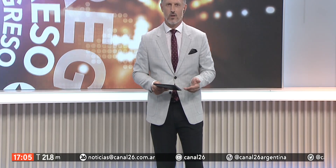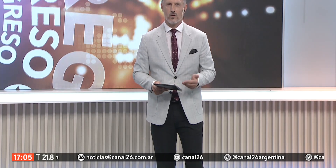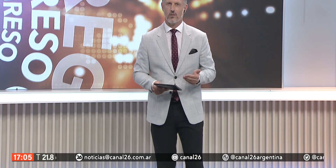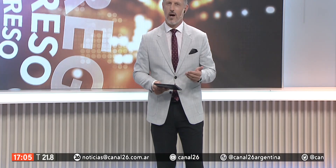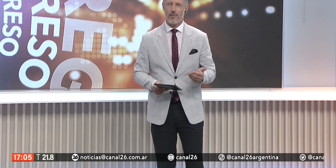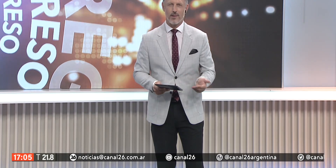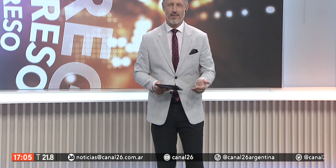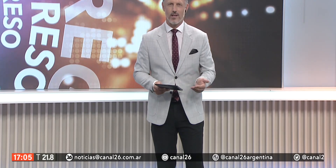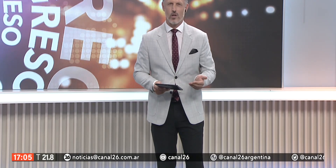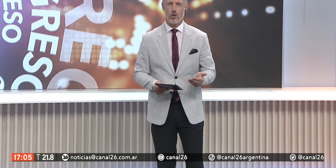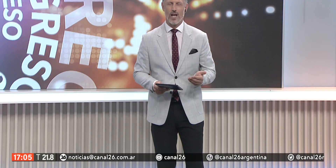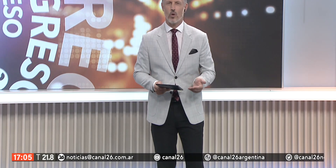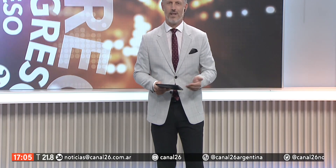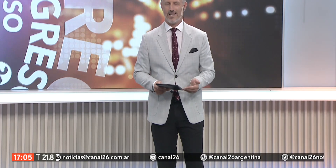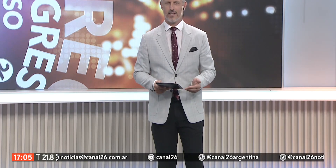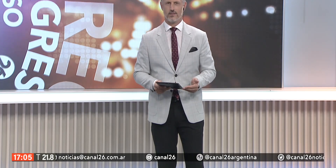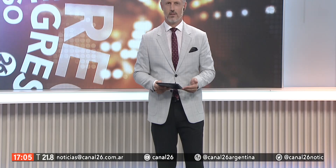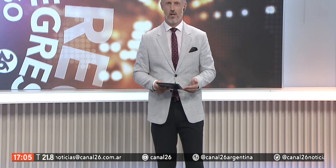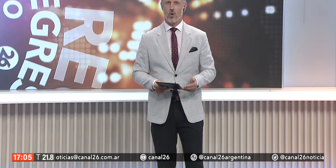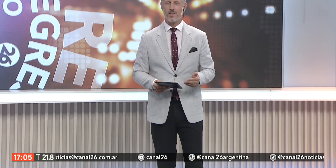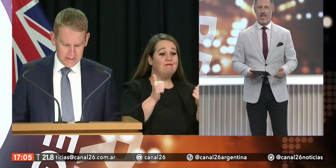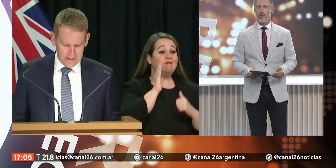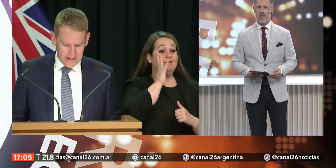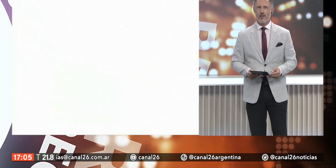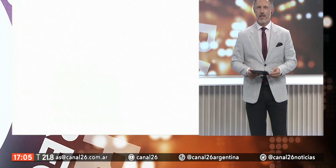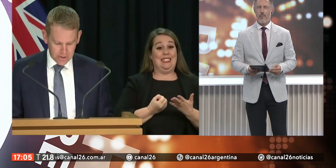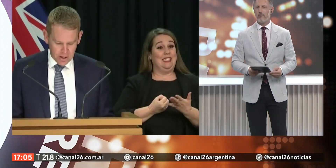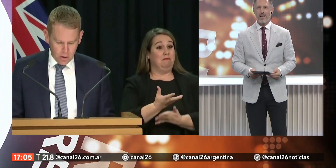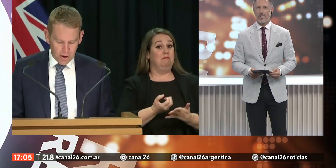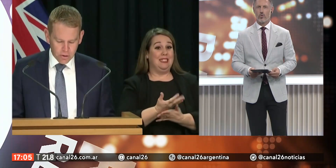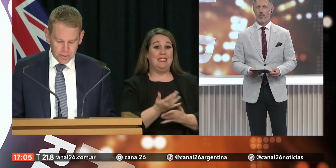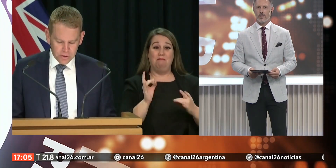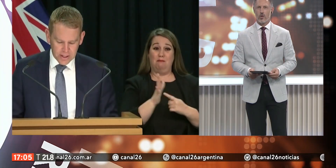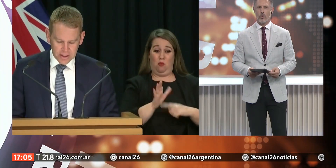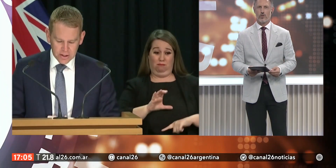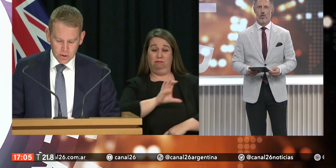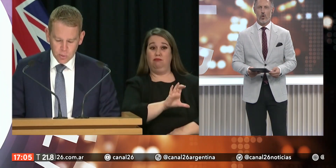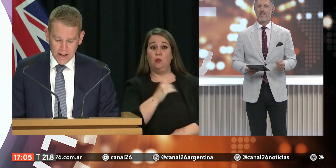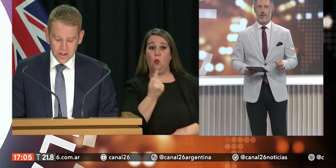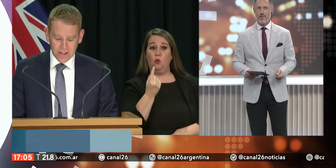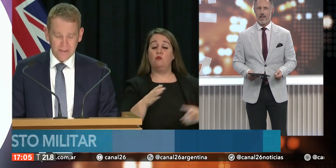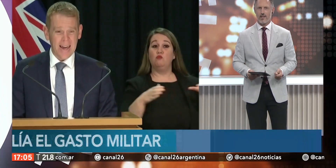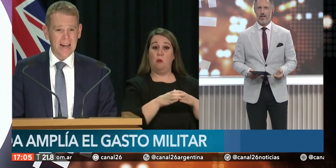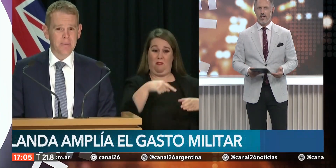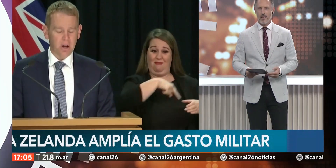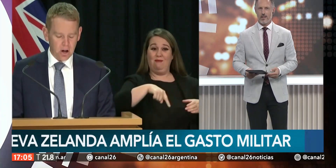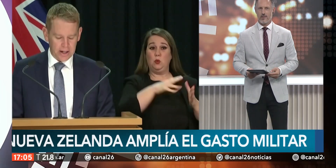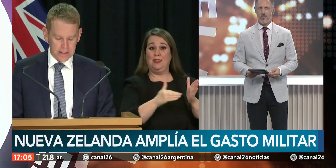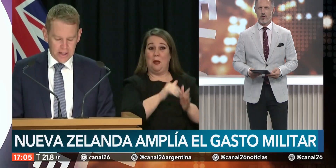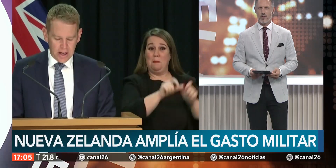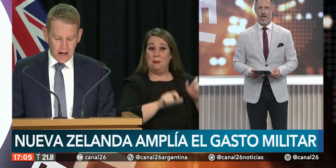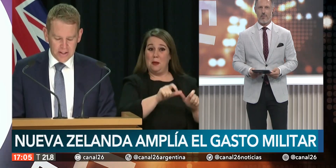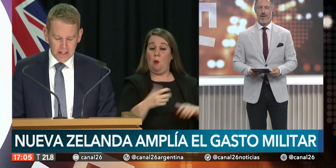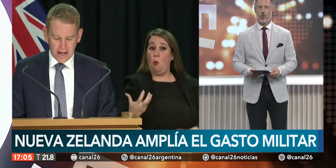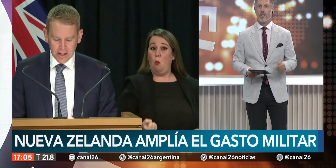a advertir los gastos militares, comenzar a ver qué pasa justamente con lo que se invierte en